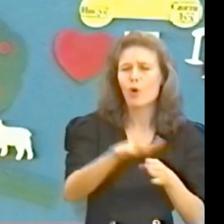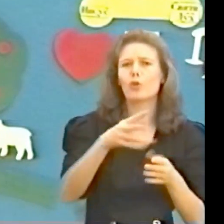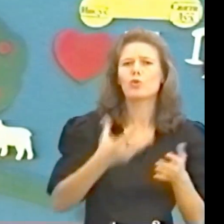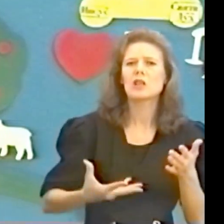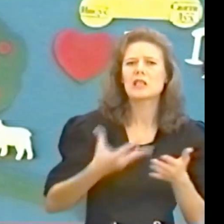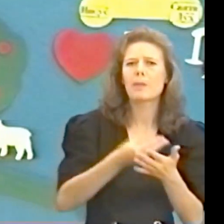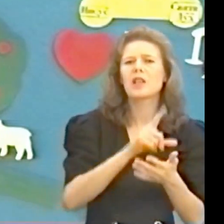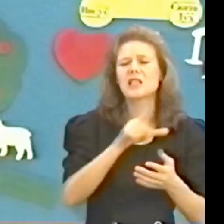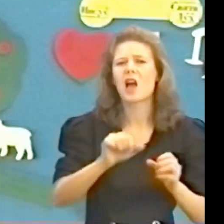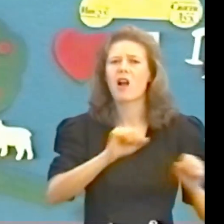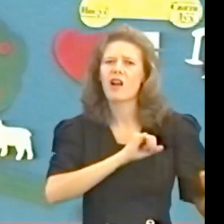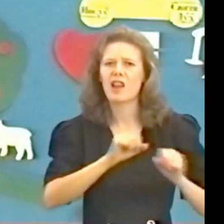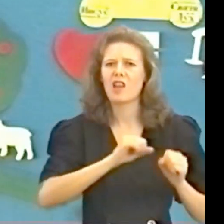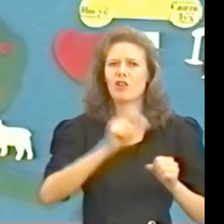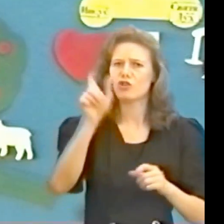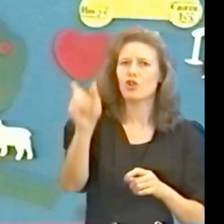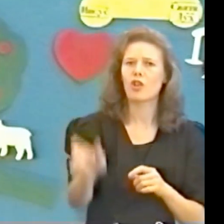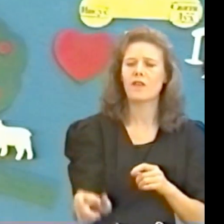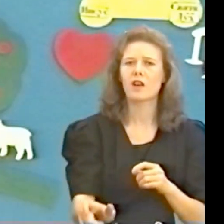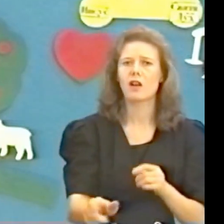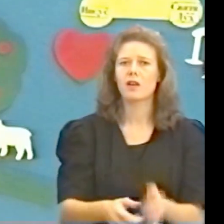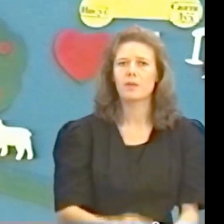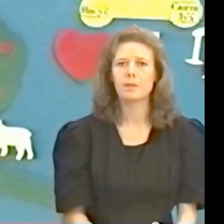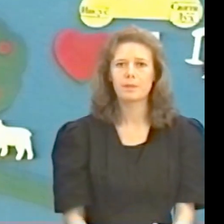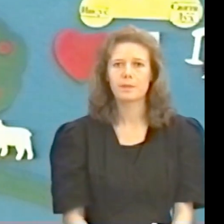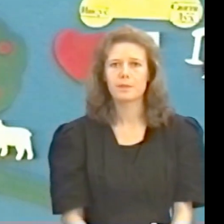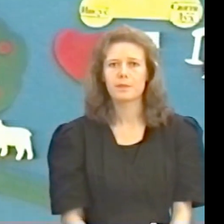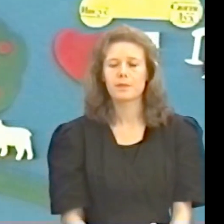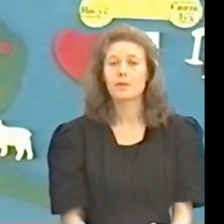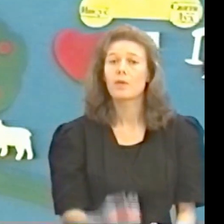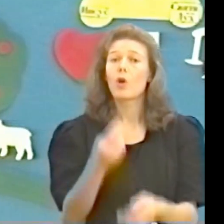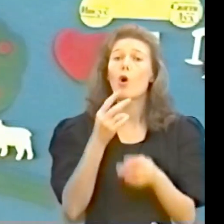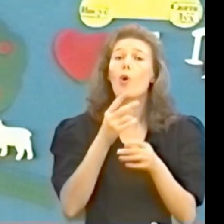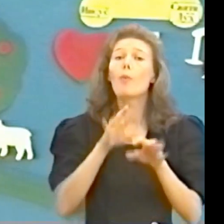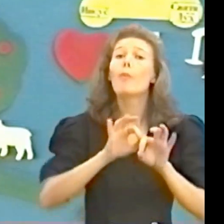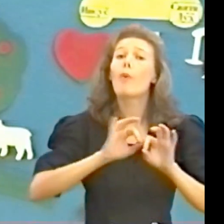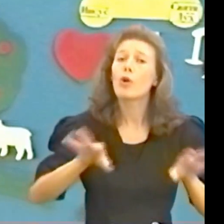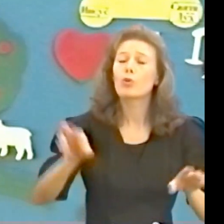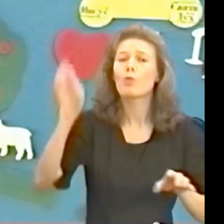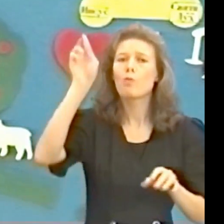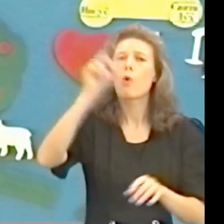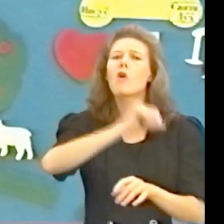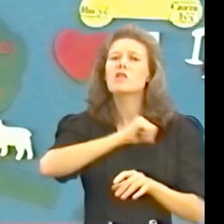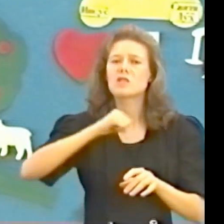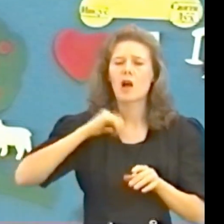поэтому бог сам пошлет спасителя